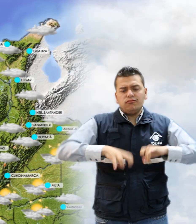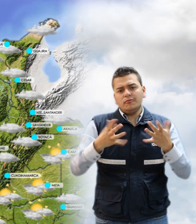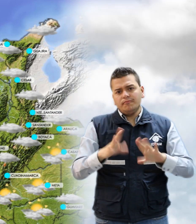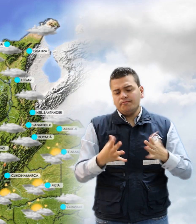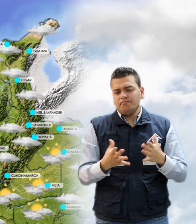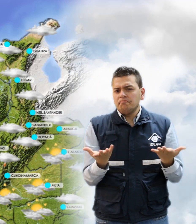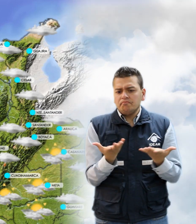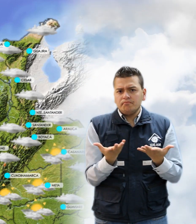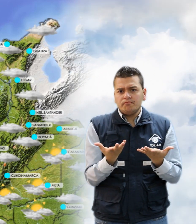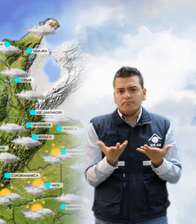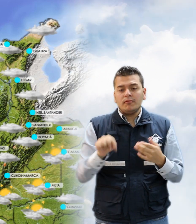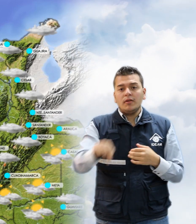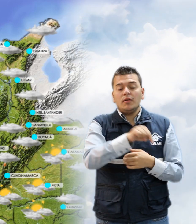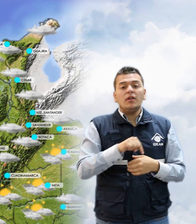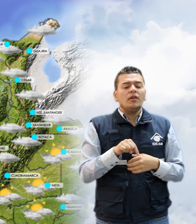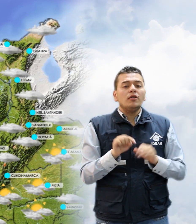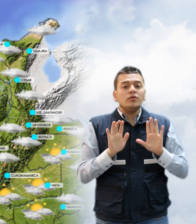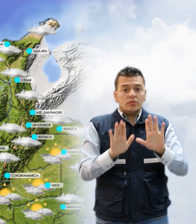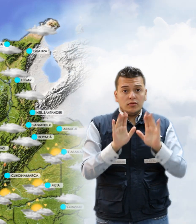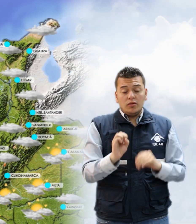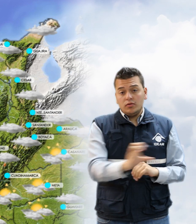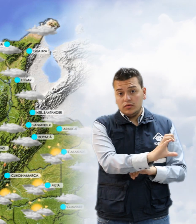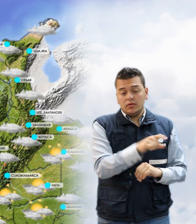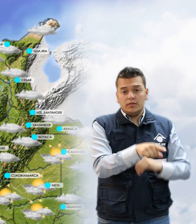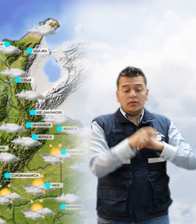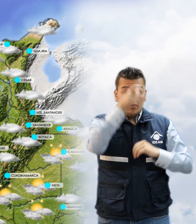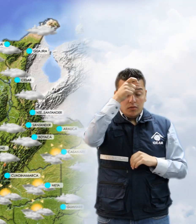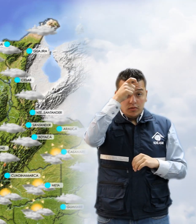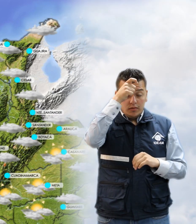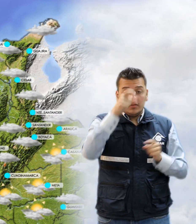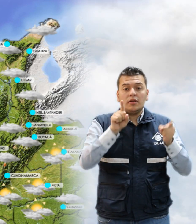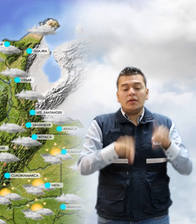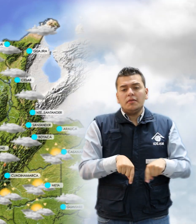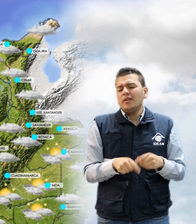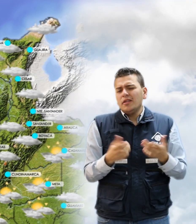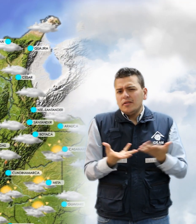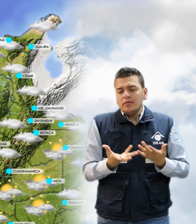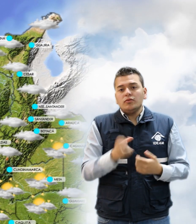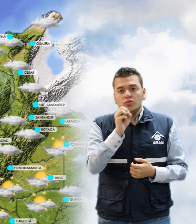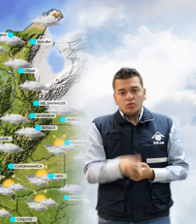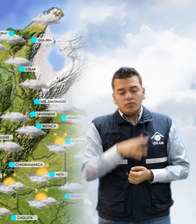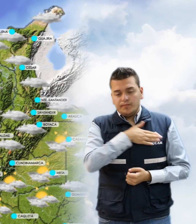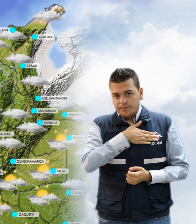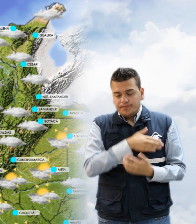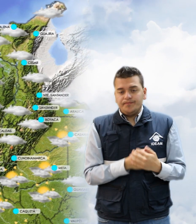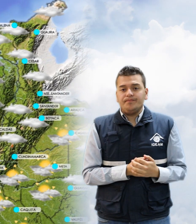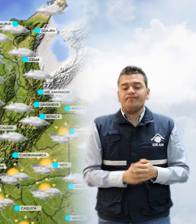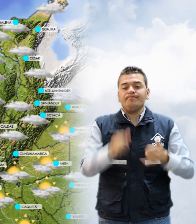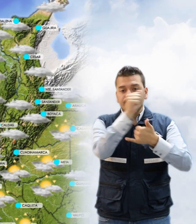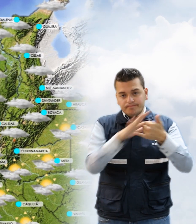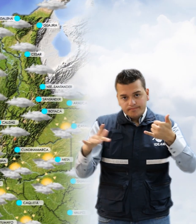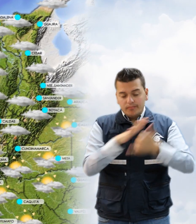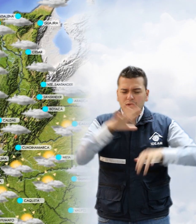sobre el occidente del departamento de Córdoba y también hacia el sur de Bolívar. Para la región pacífica las